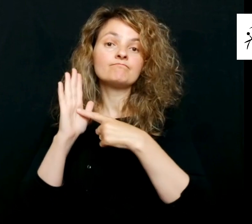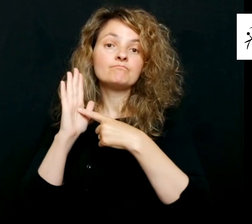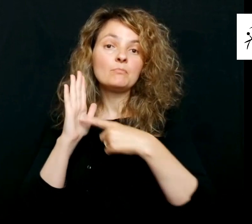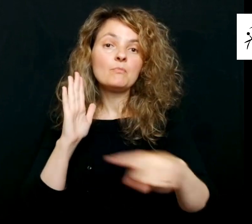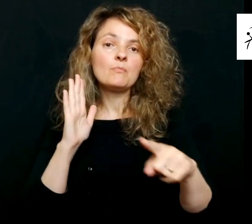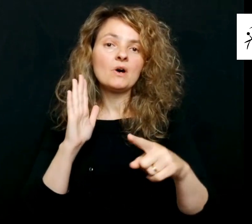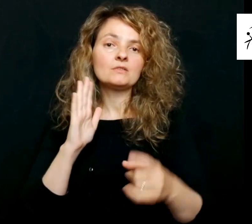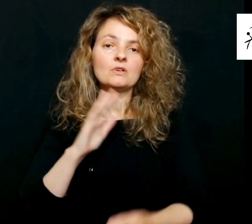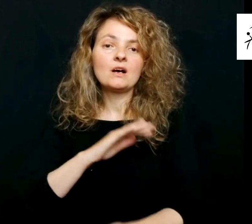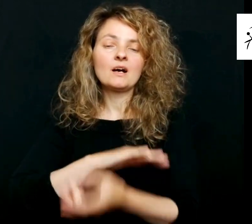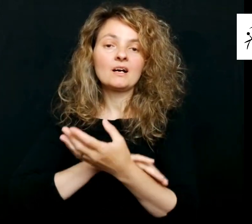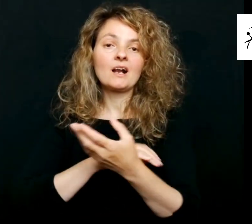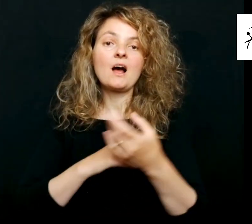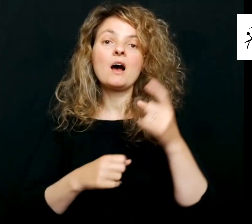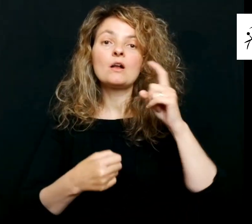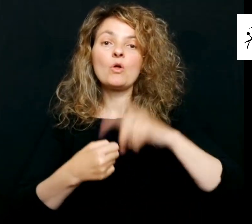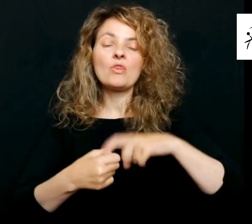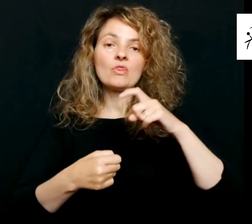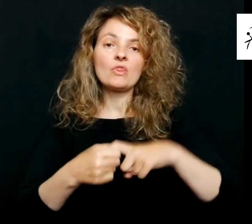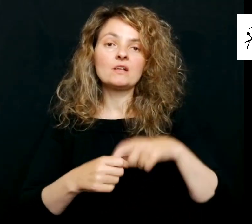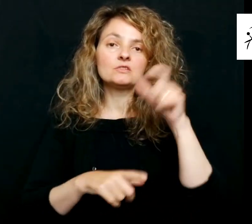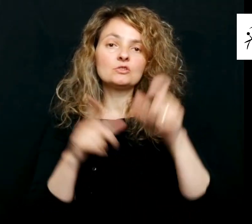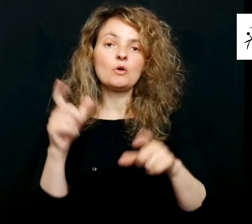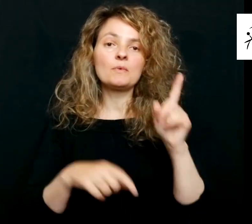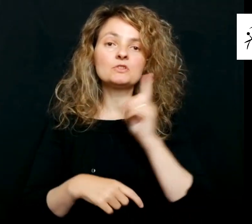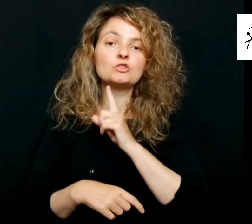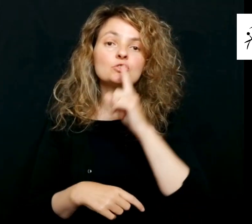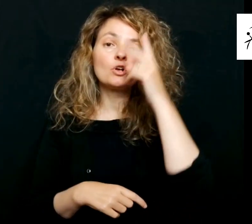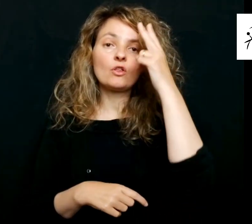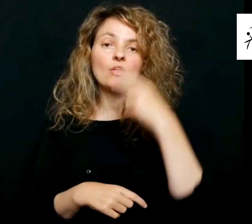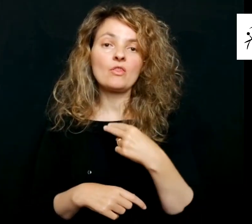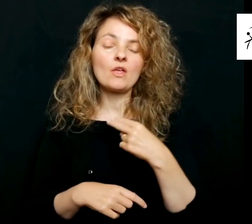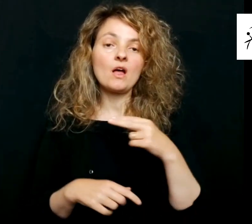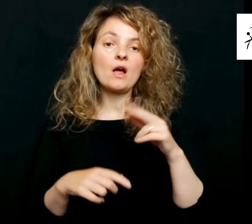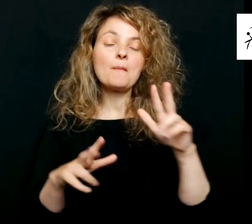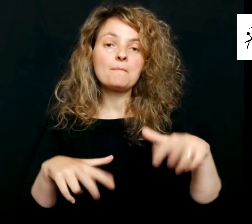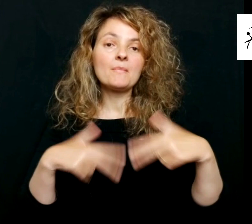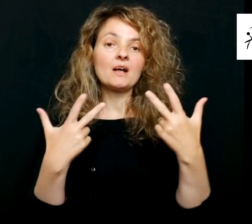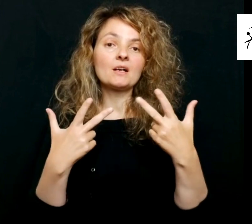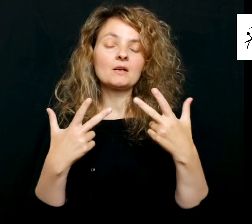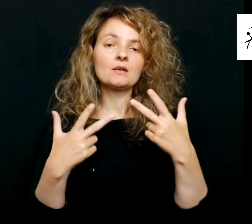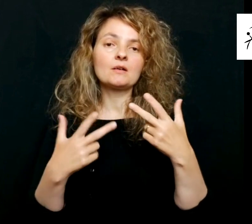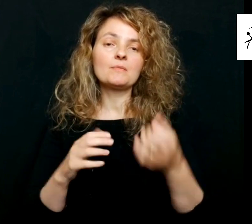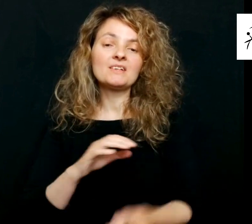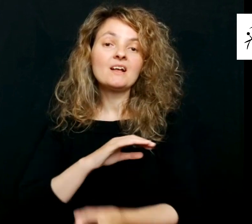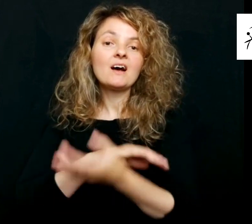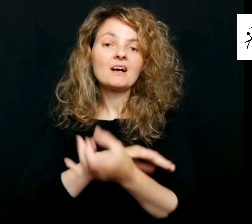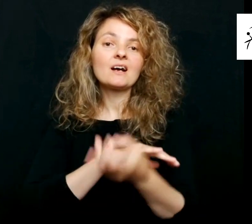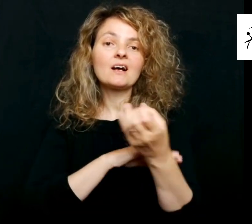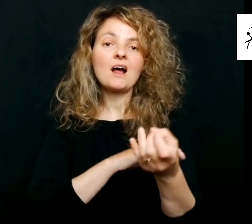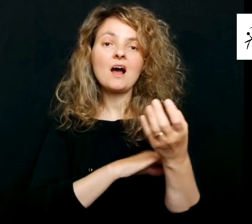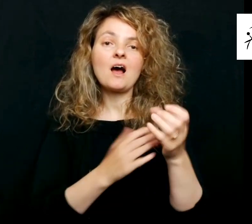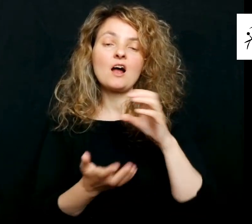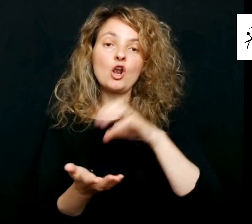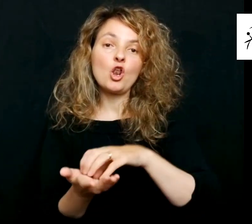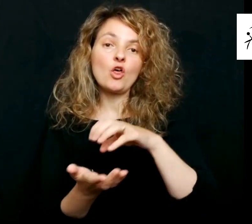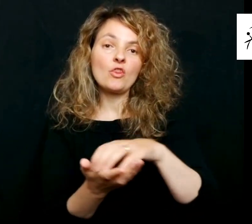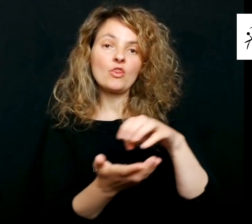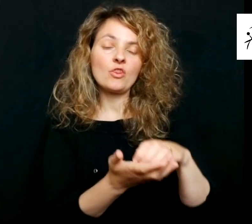realización de un censo de personas con sordocieguera que permita determinar los centros de referencia